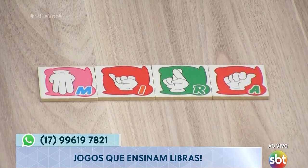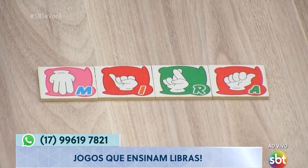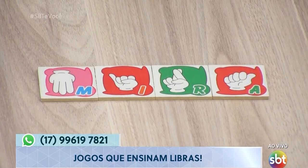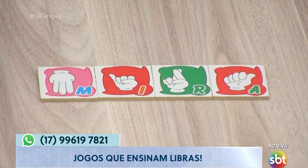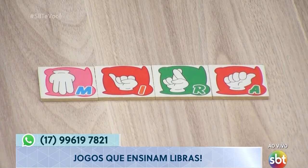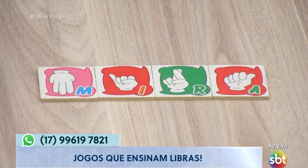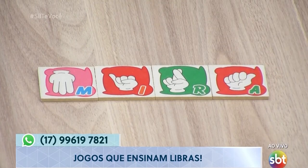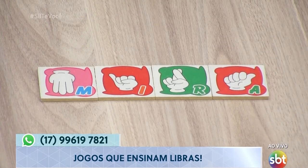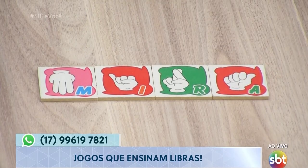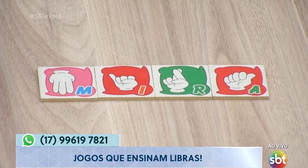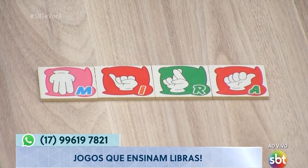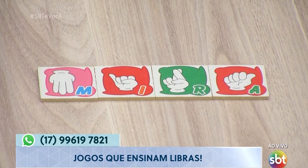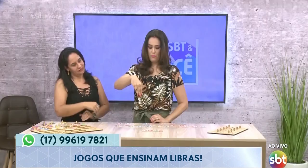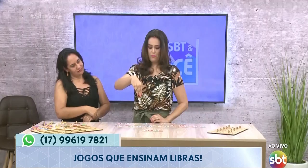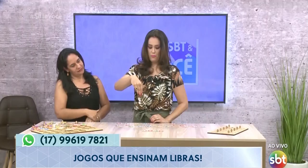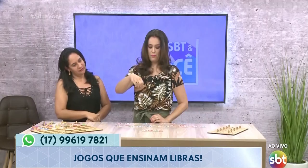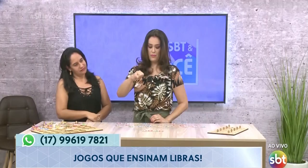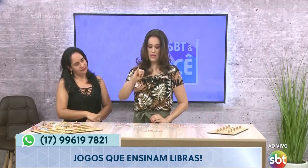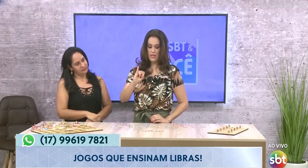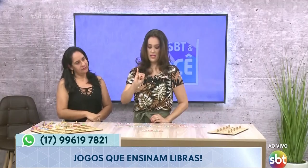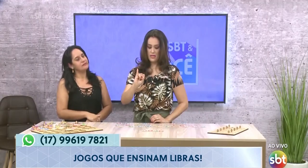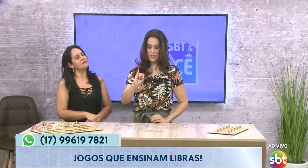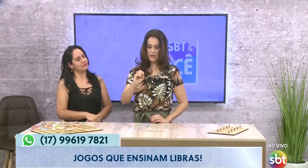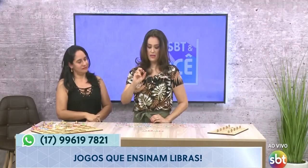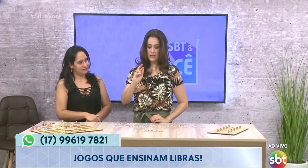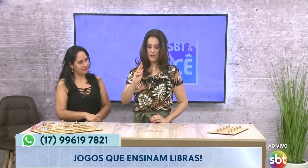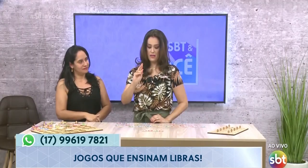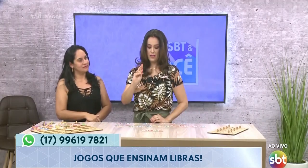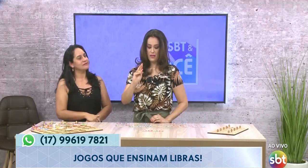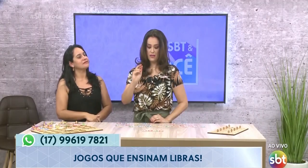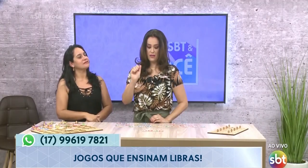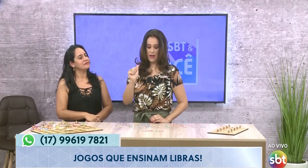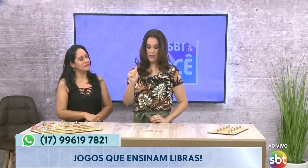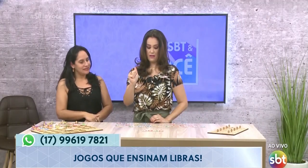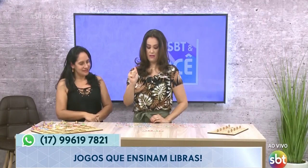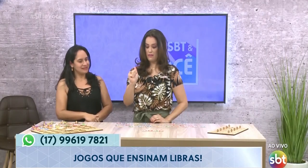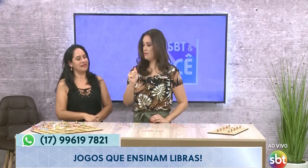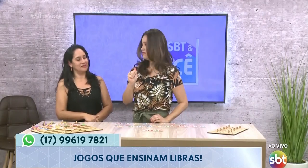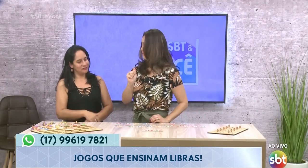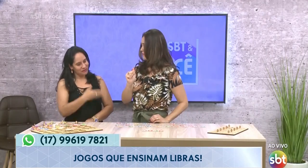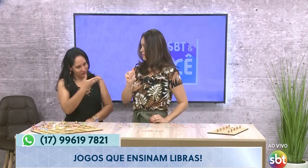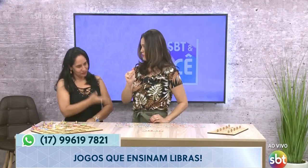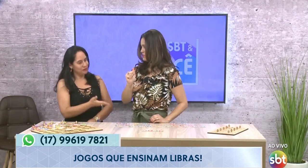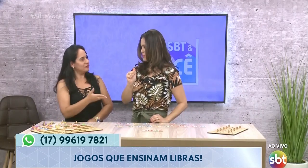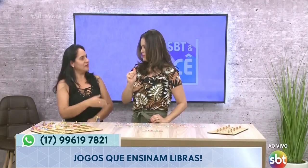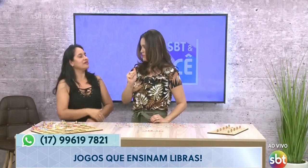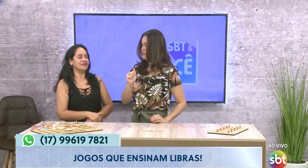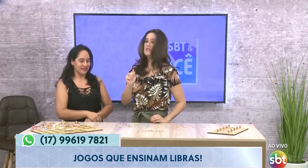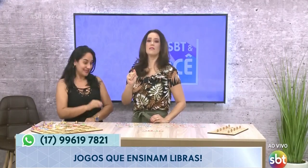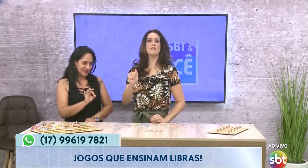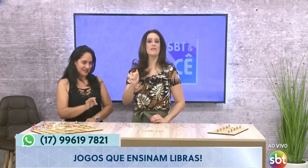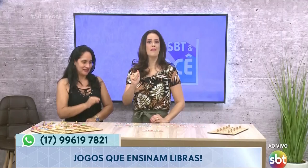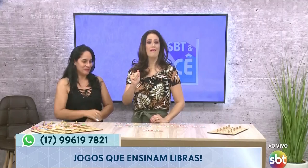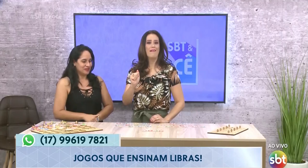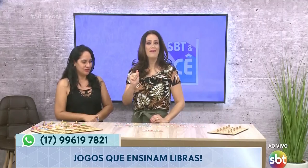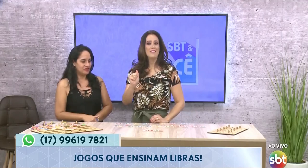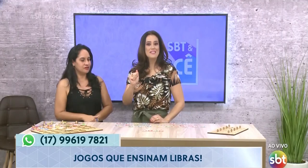Vamos ver se eu consigo. Vai. Mi. Virar. Exatamente. Mais ou menos isso? Exatamente isso.